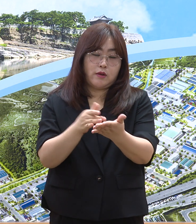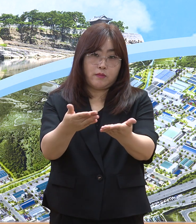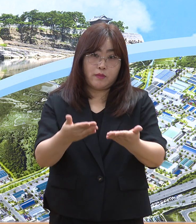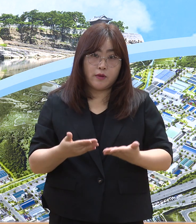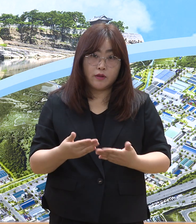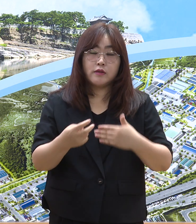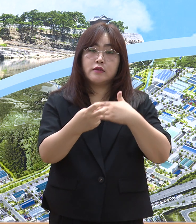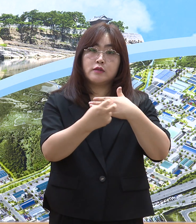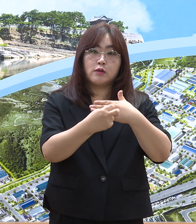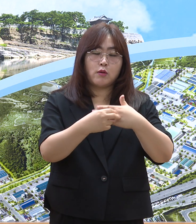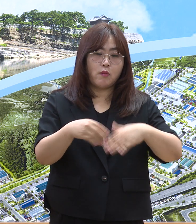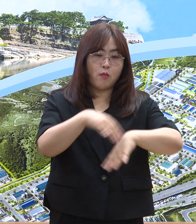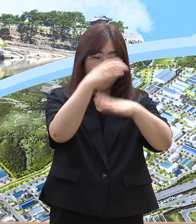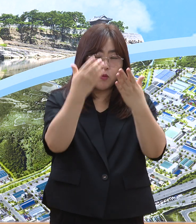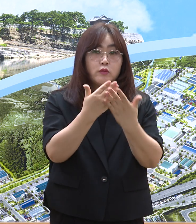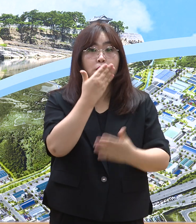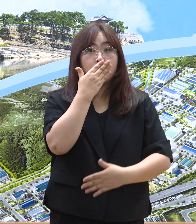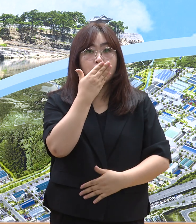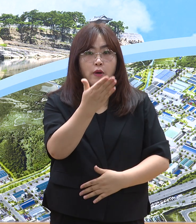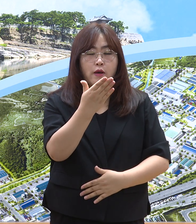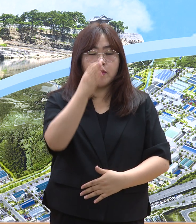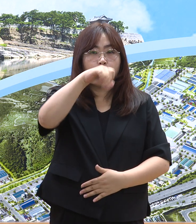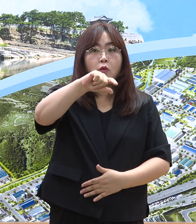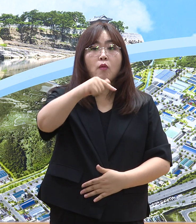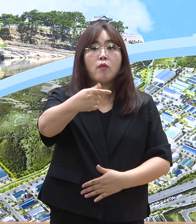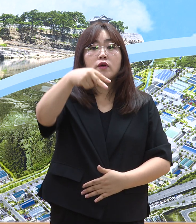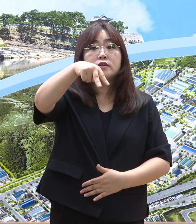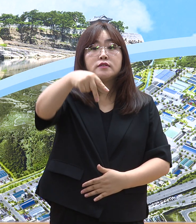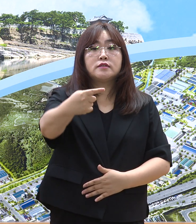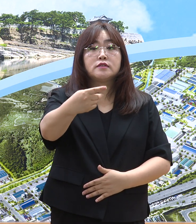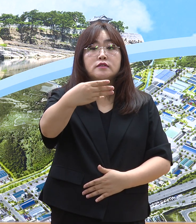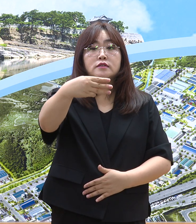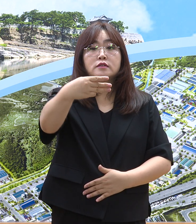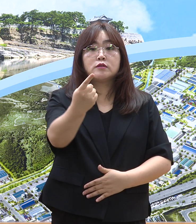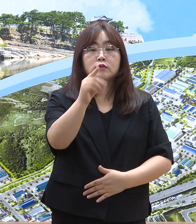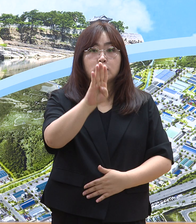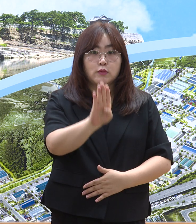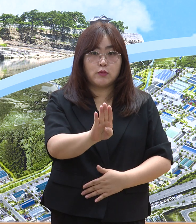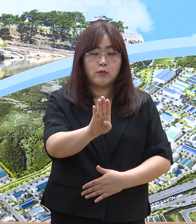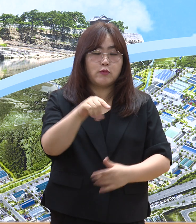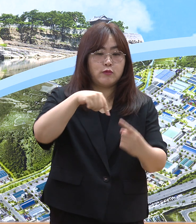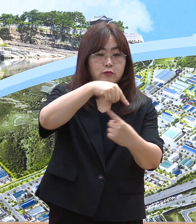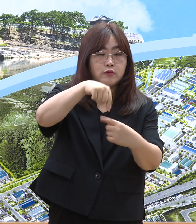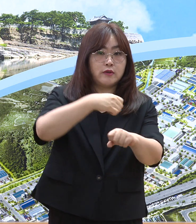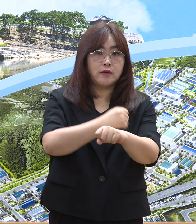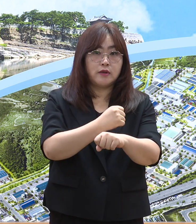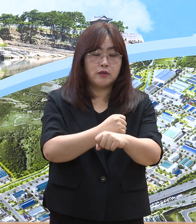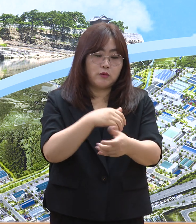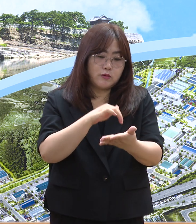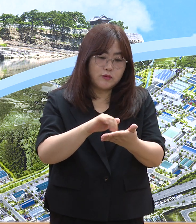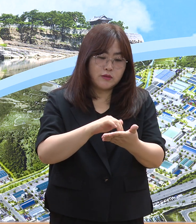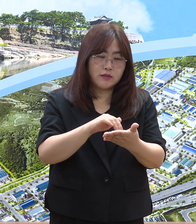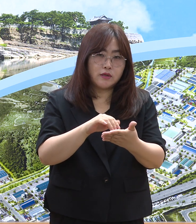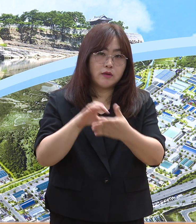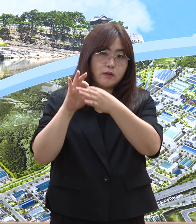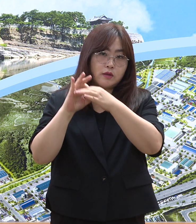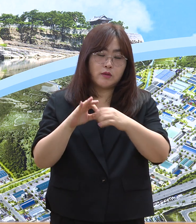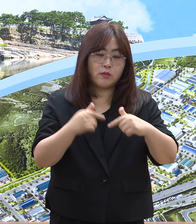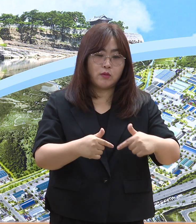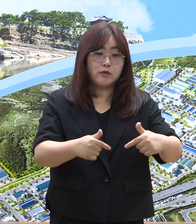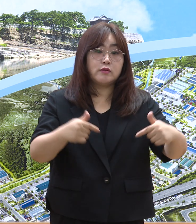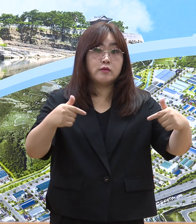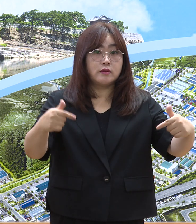진료 등이 모두 가능한 원스톱 진료기관을 운영하고 점차수를 지속적으로